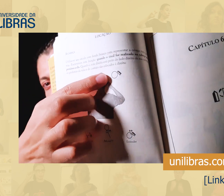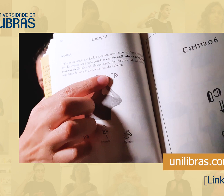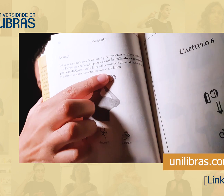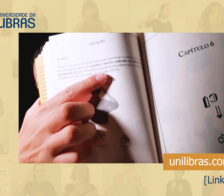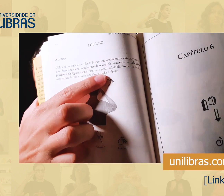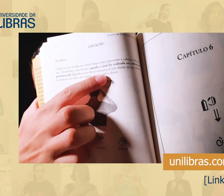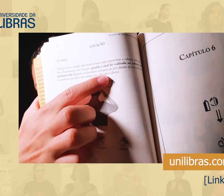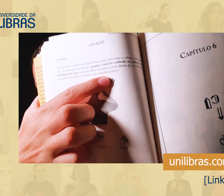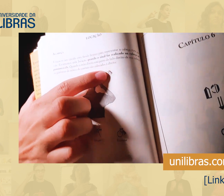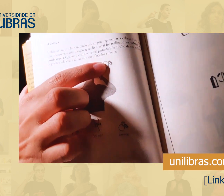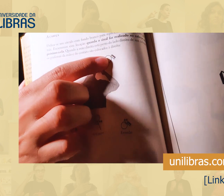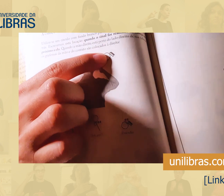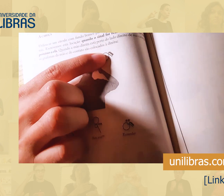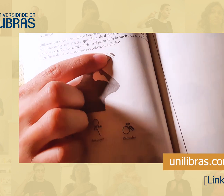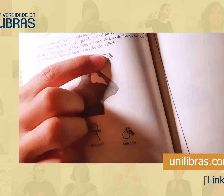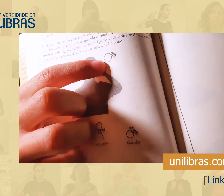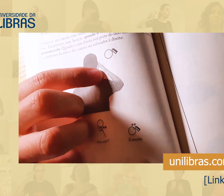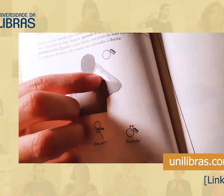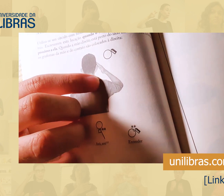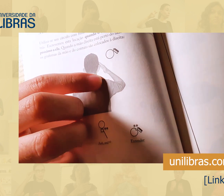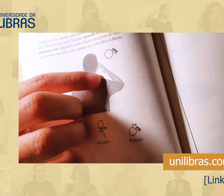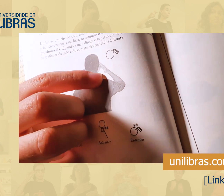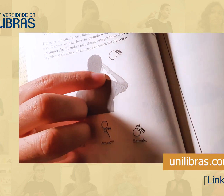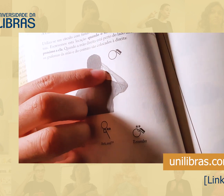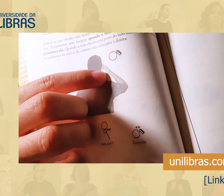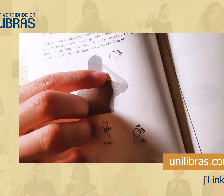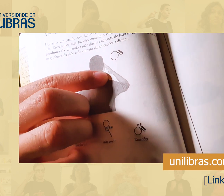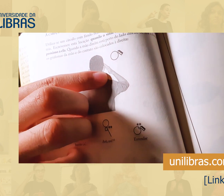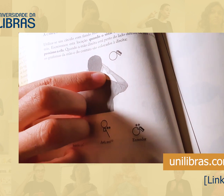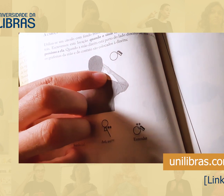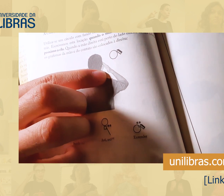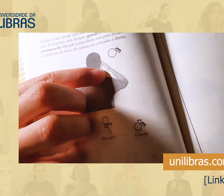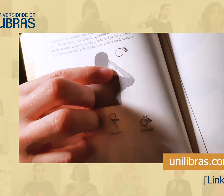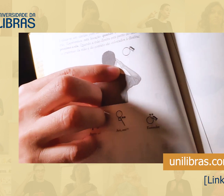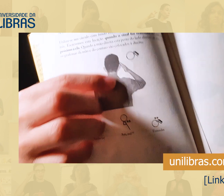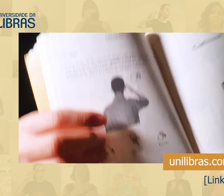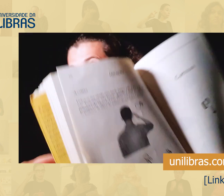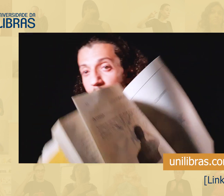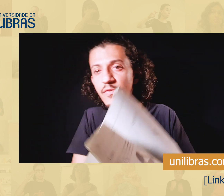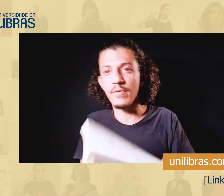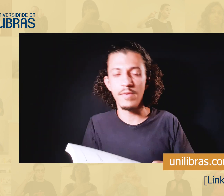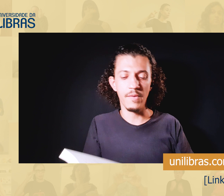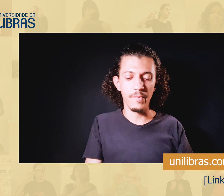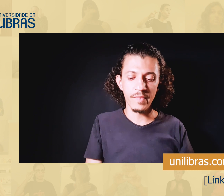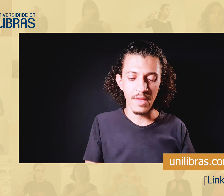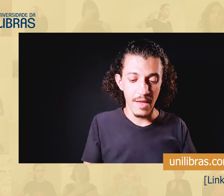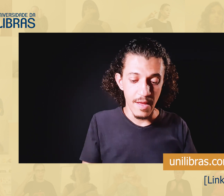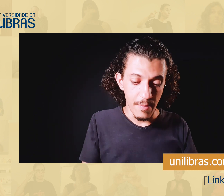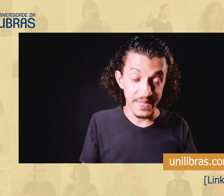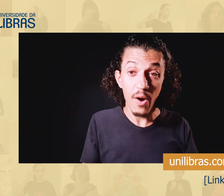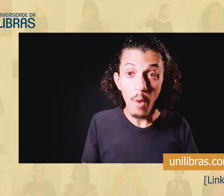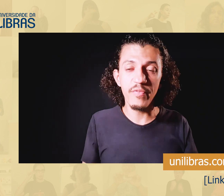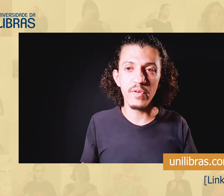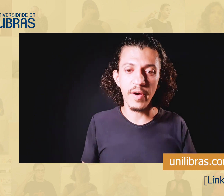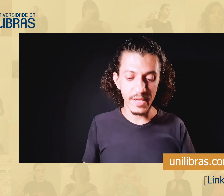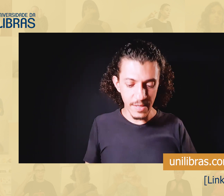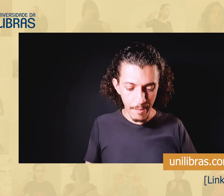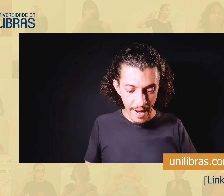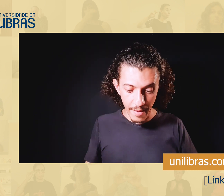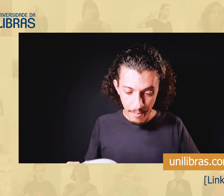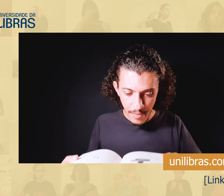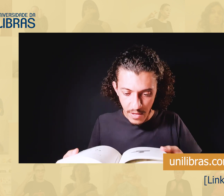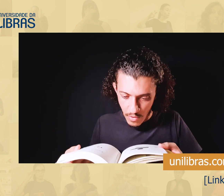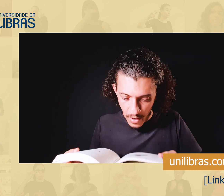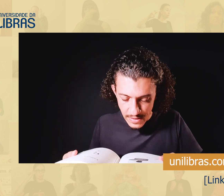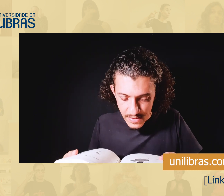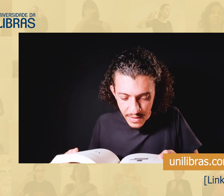inclinada, por que a mão aqui está inclinada? Porque na sinalização também está inclinada, óbvio, mas é óbvio, na hora que